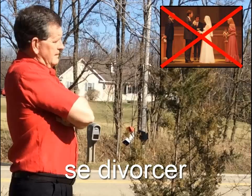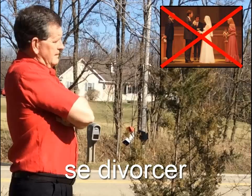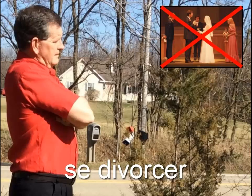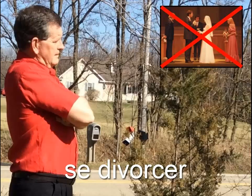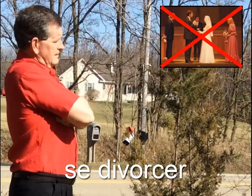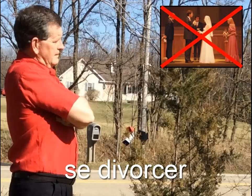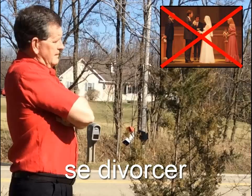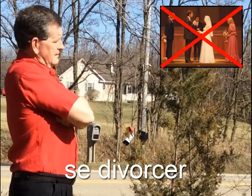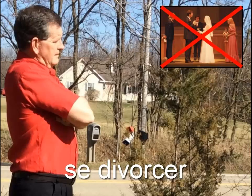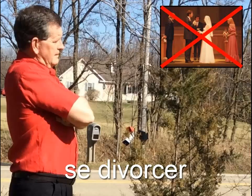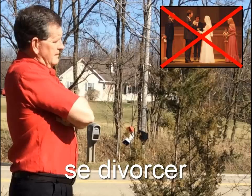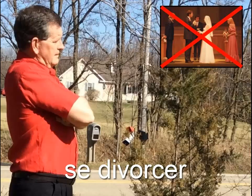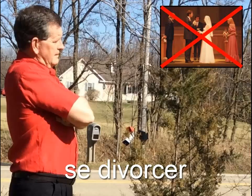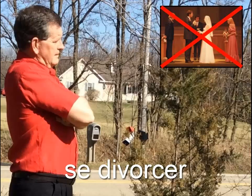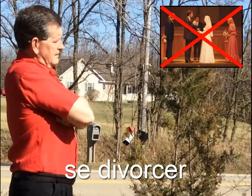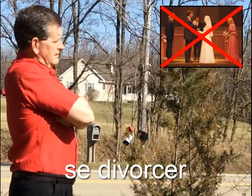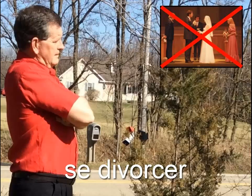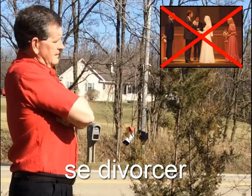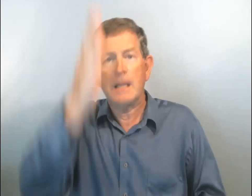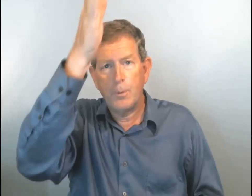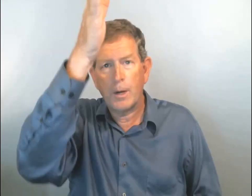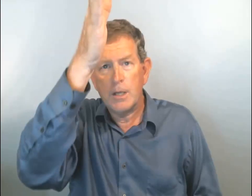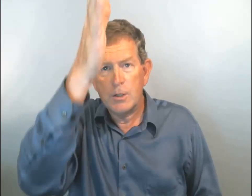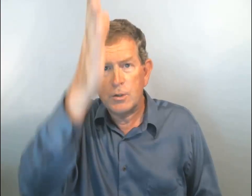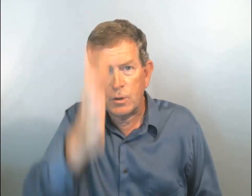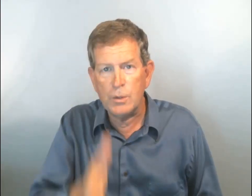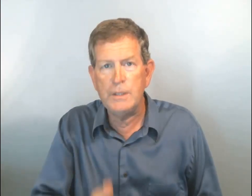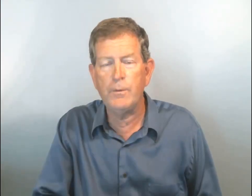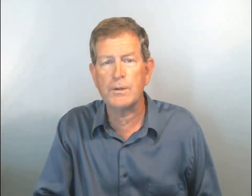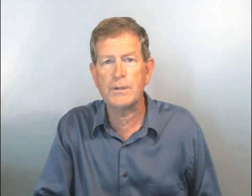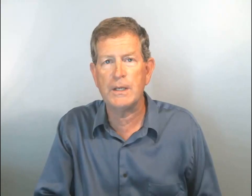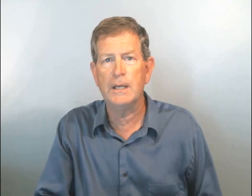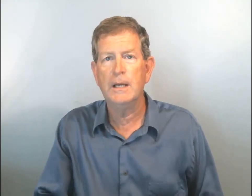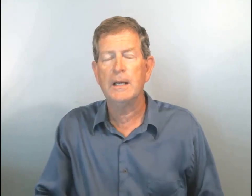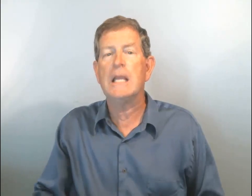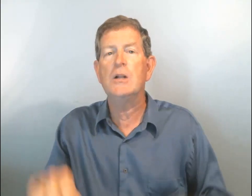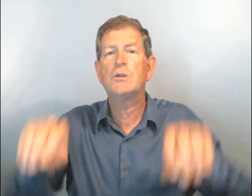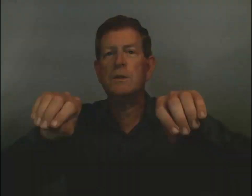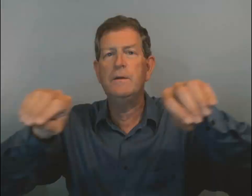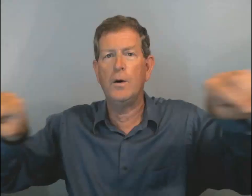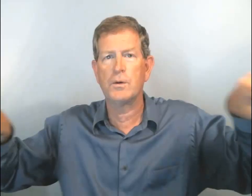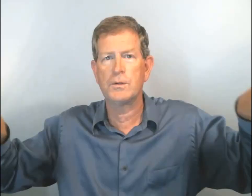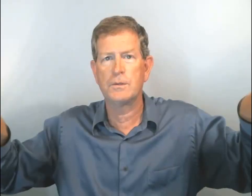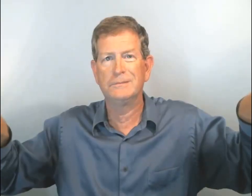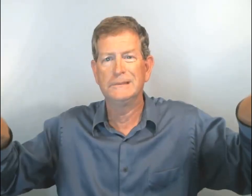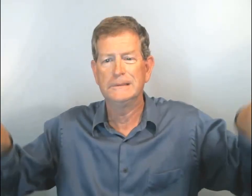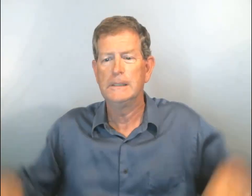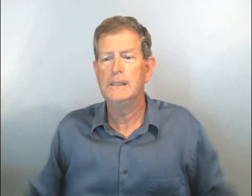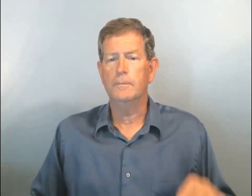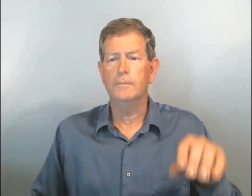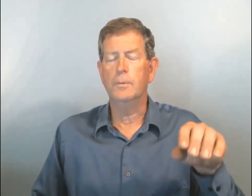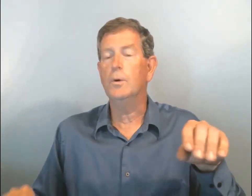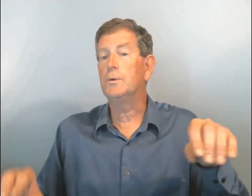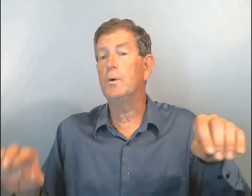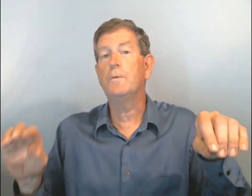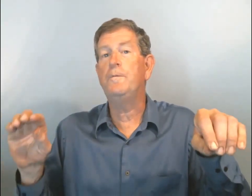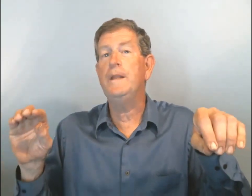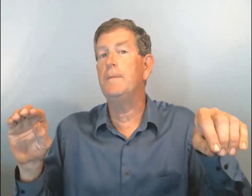substantif, c'est le divorce. Mais ils pourraient se divorcer. Mais ils se divorcent. Bon, donc, finalement,